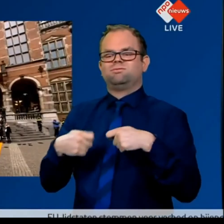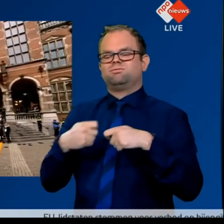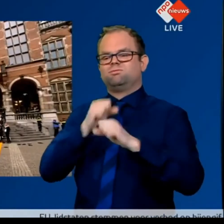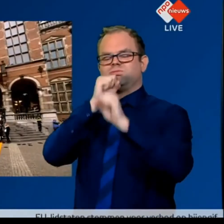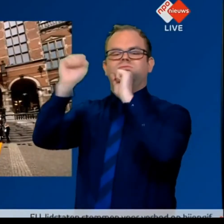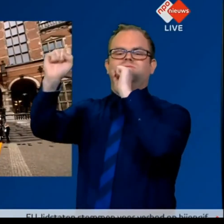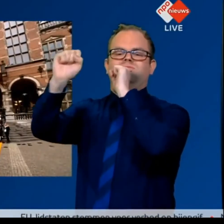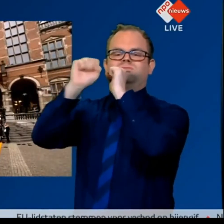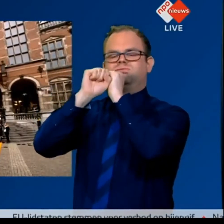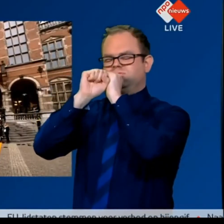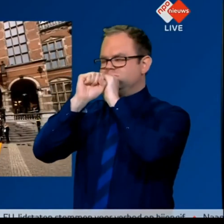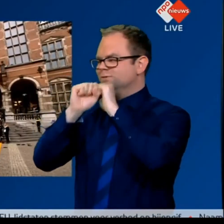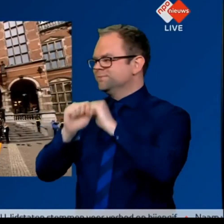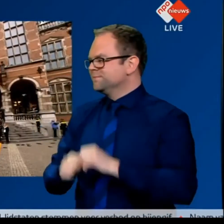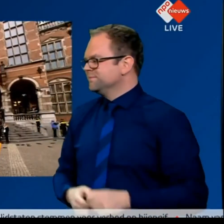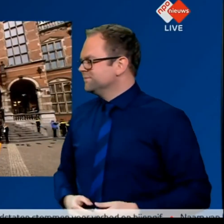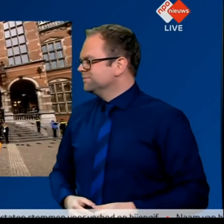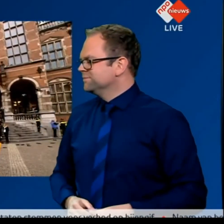APPLAUS